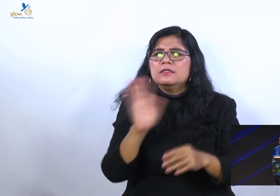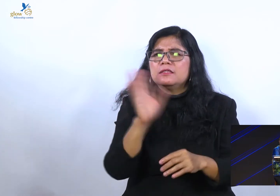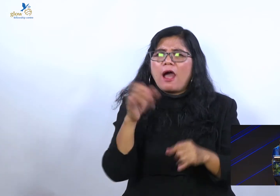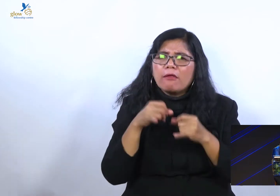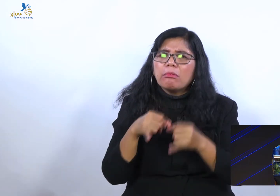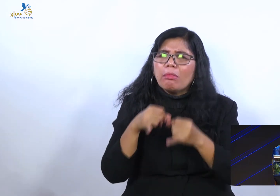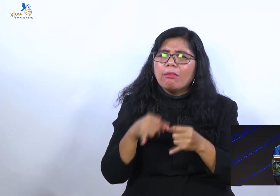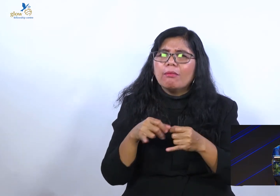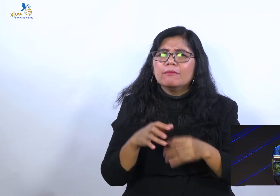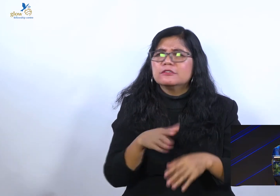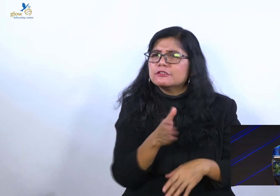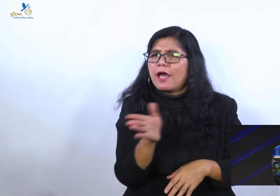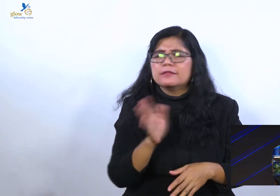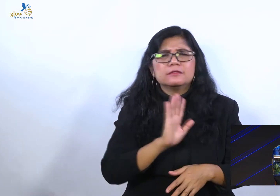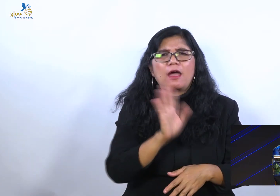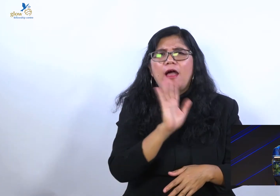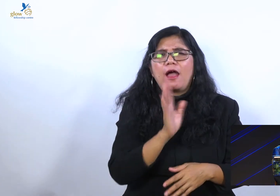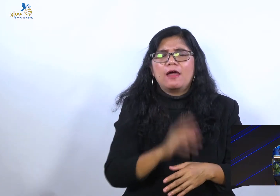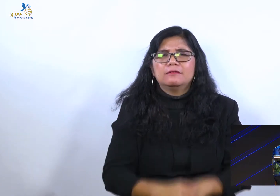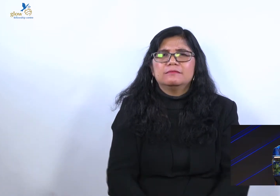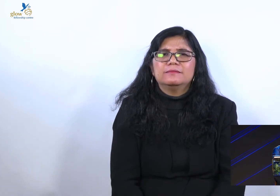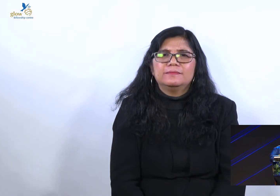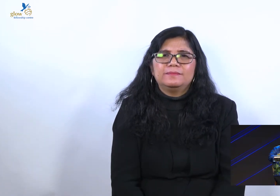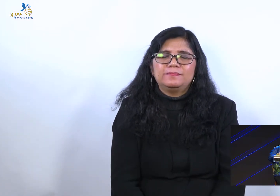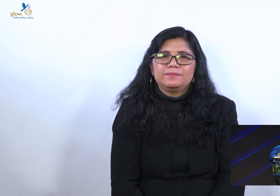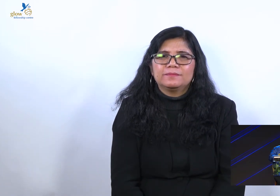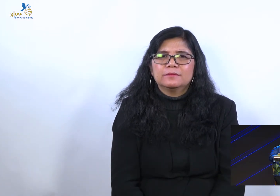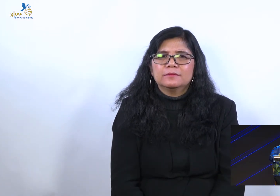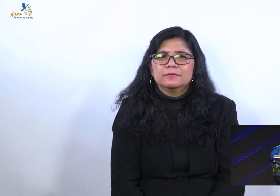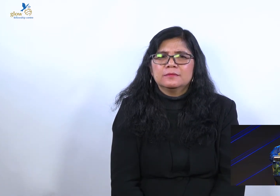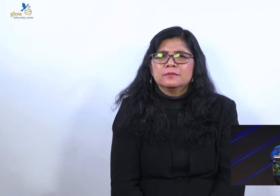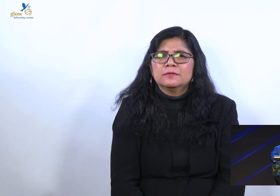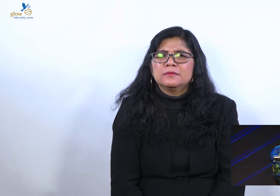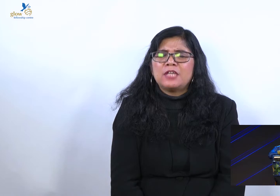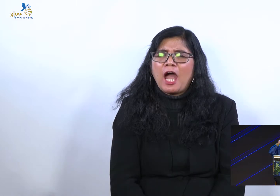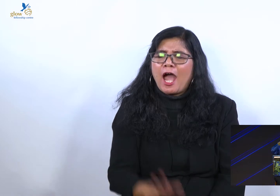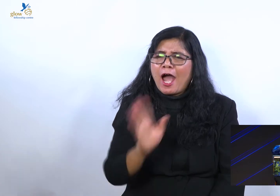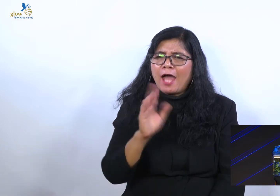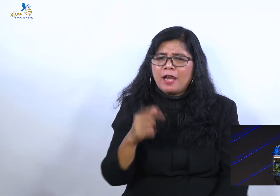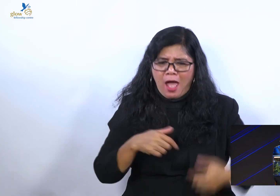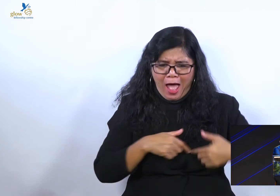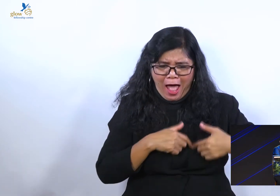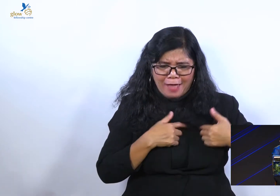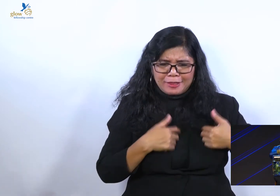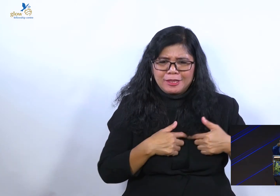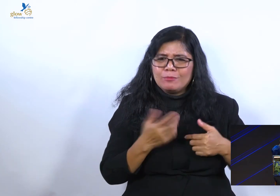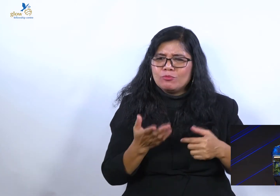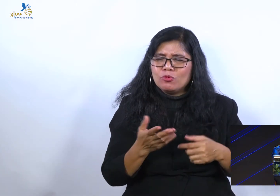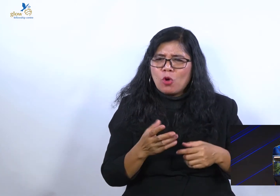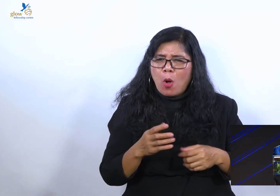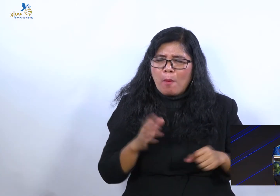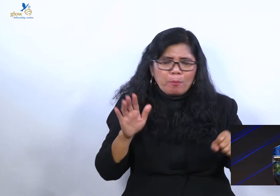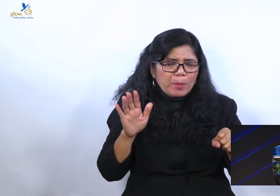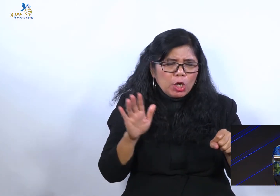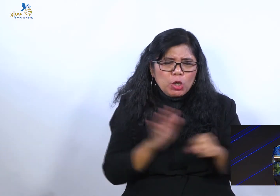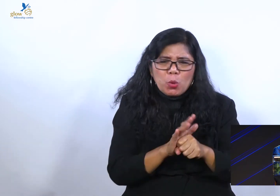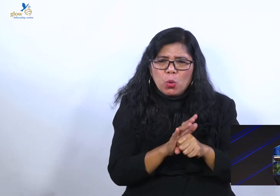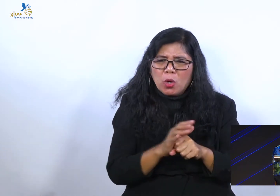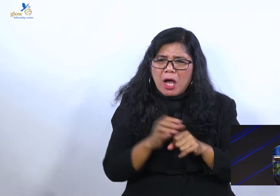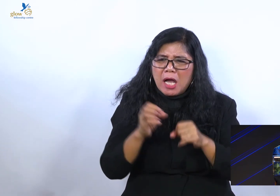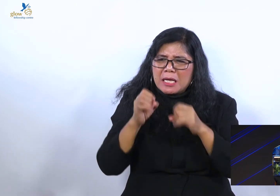Tapi saudara yang kasih dalam Tuhan. Jangan sampai hatimu dipenuhi dengan begitu banyak kebencian. Lalu pertanyaan saya.